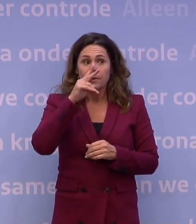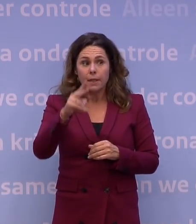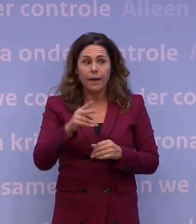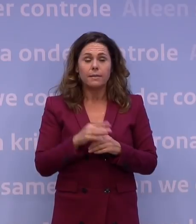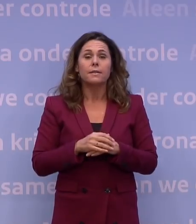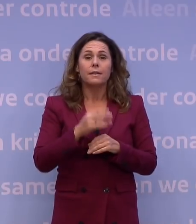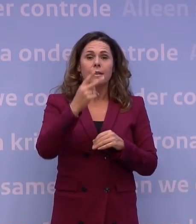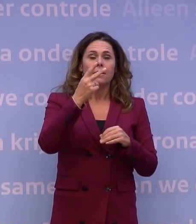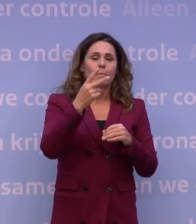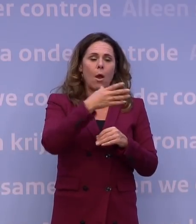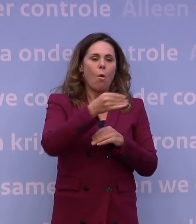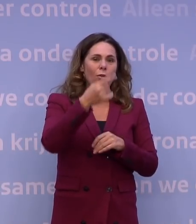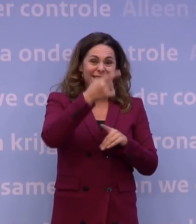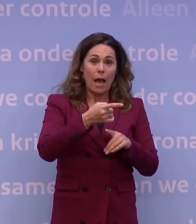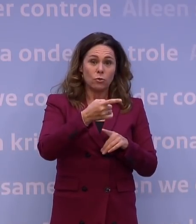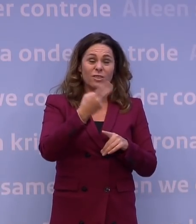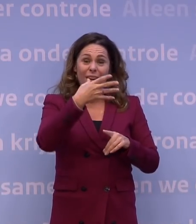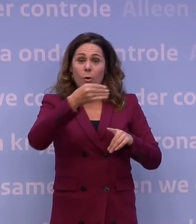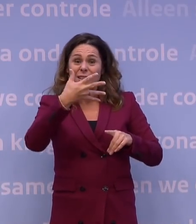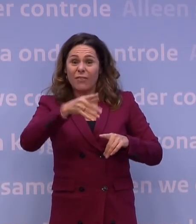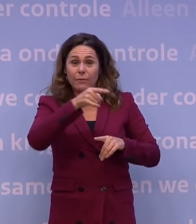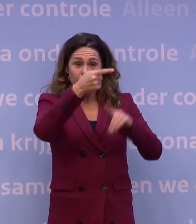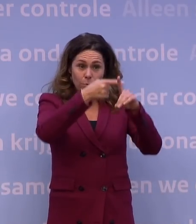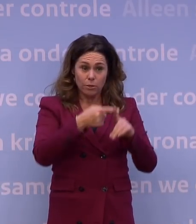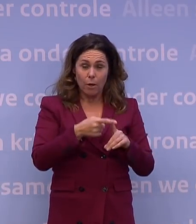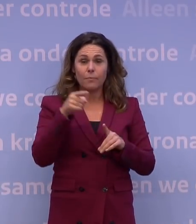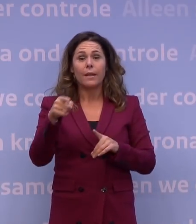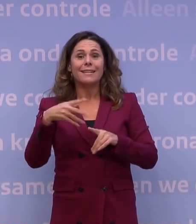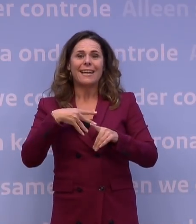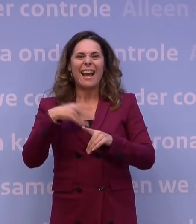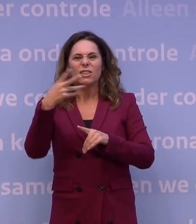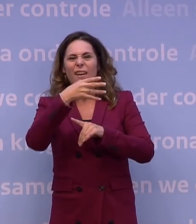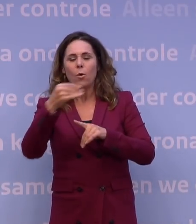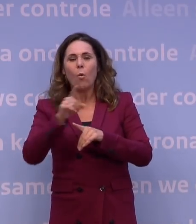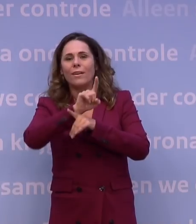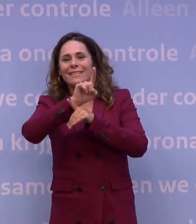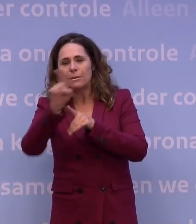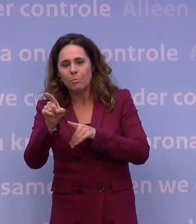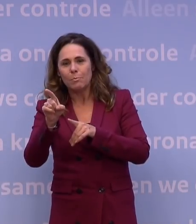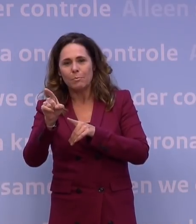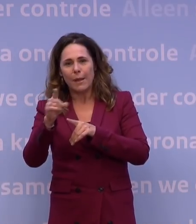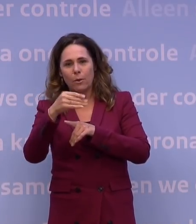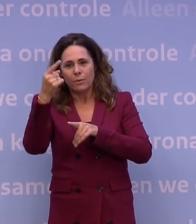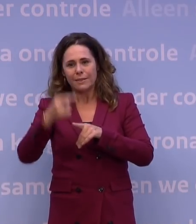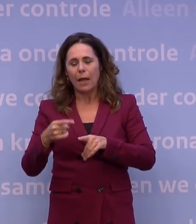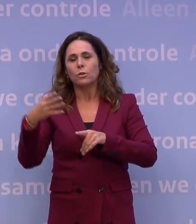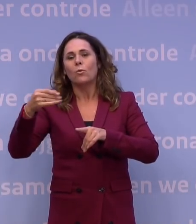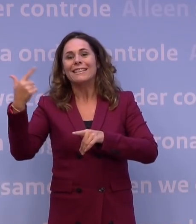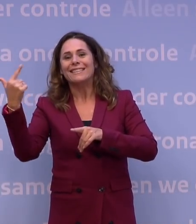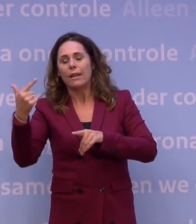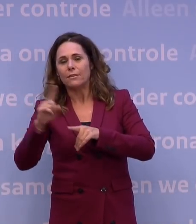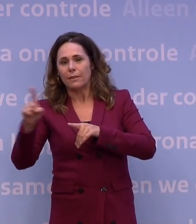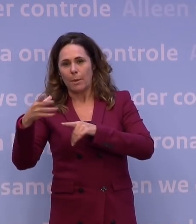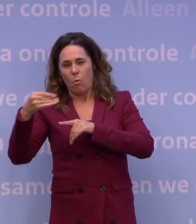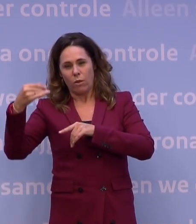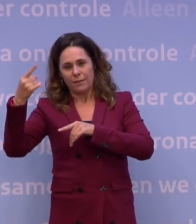250 per 100.000 zit Amsterdam, bijna 200 per 100.000 zit Den Haag, op 177 per 100.000 zit Rotterdam. Je ziet dat